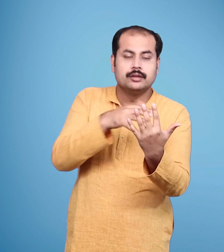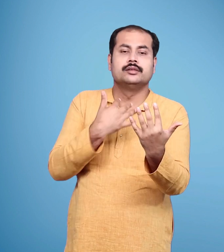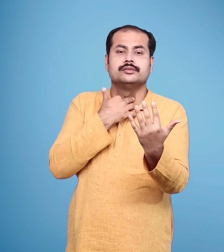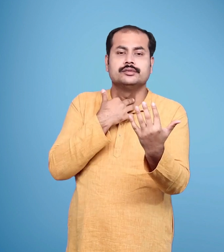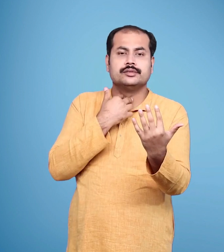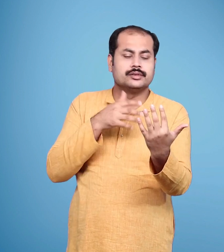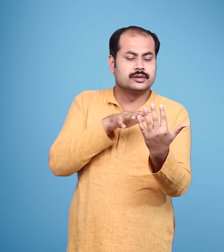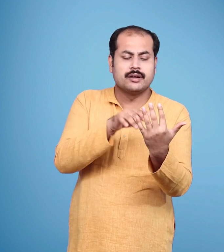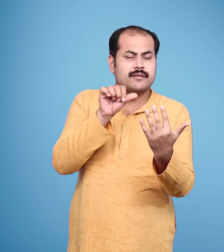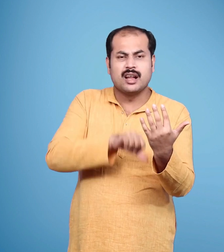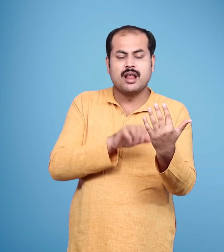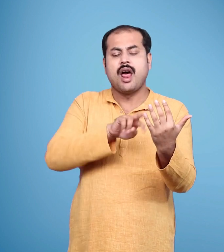लंबा रास्ता पकड़ना पड़ा